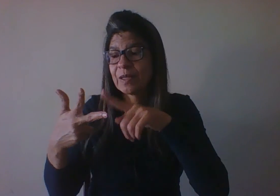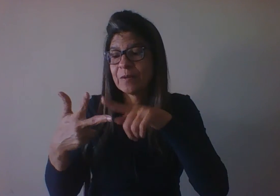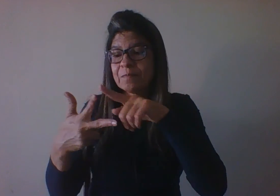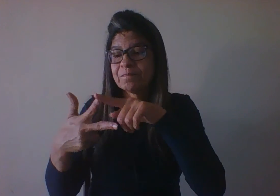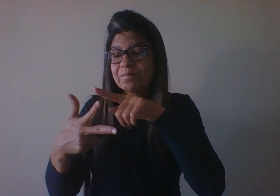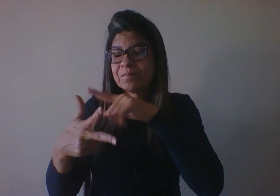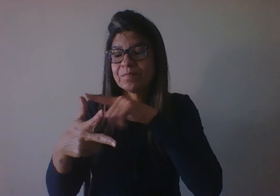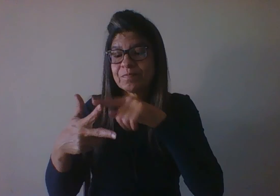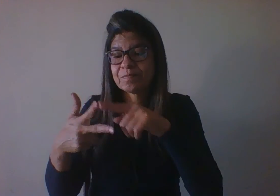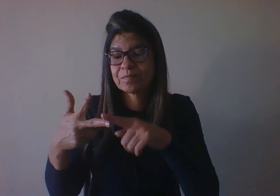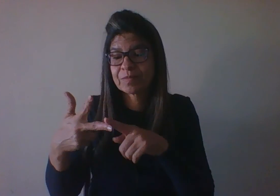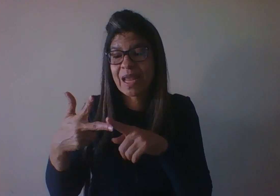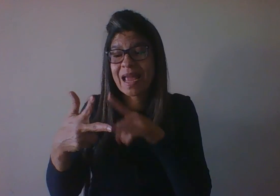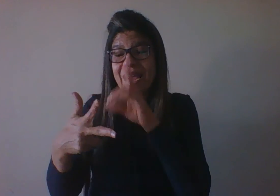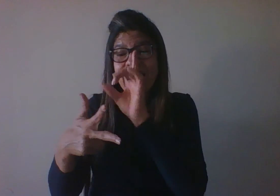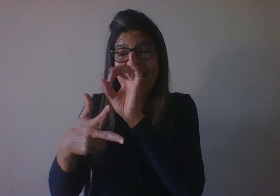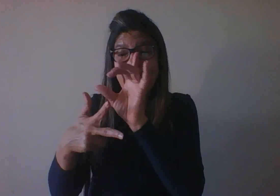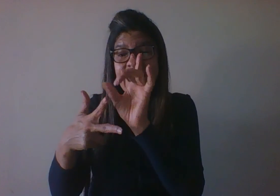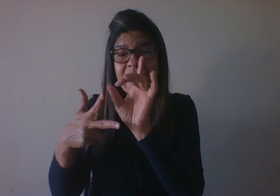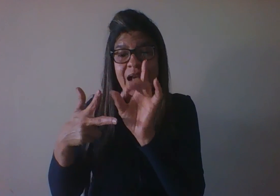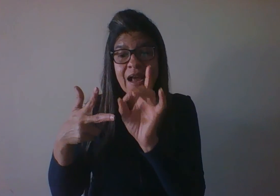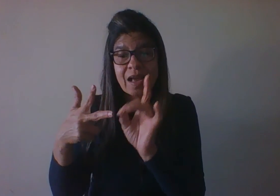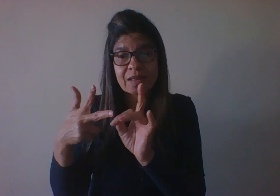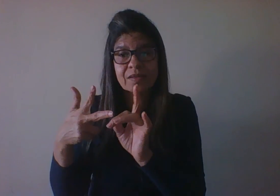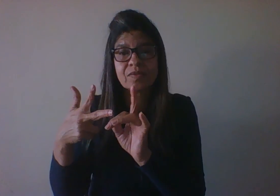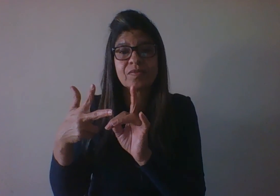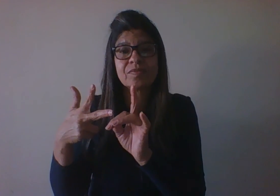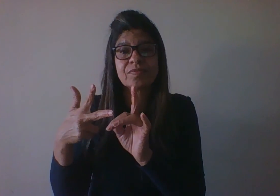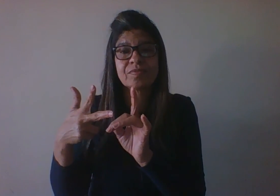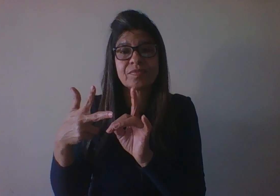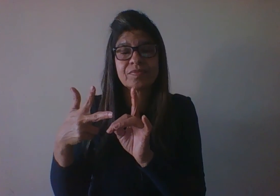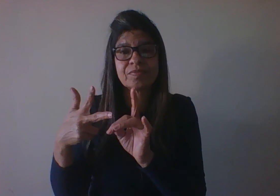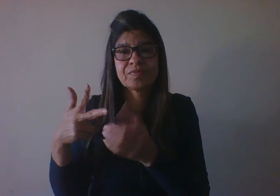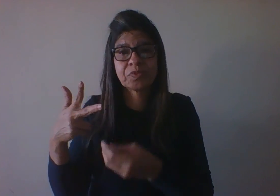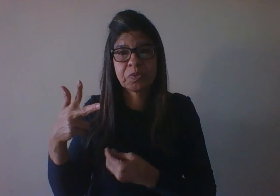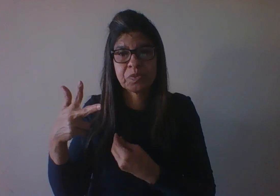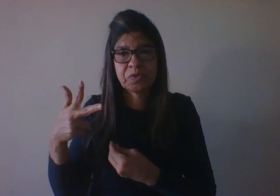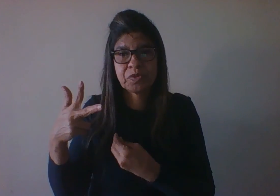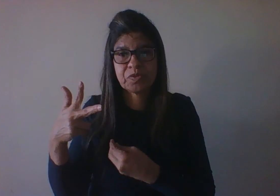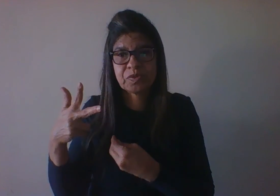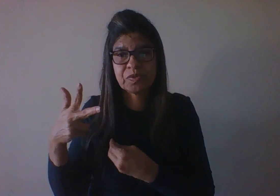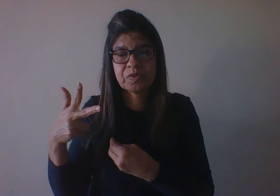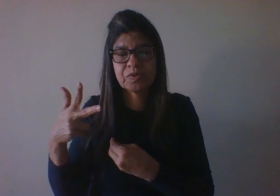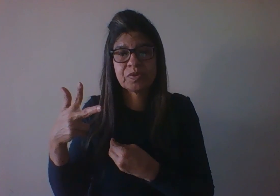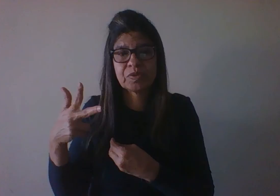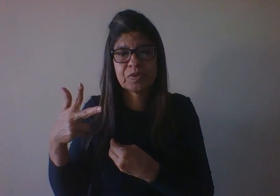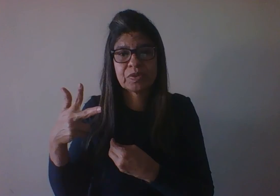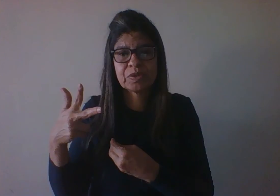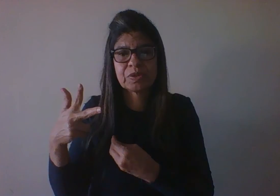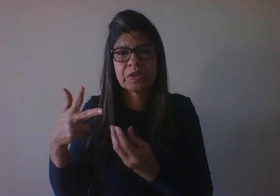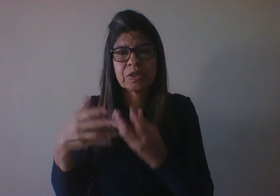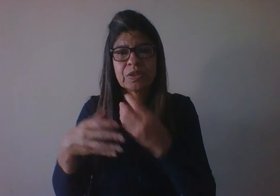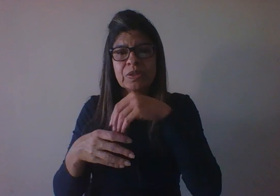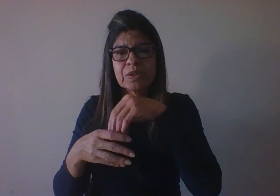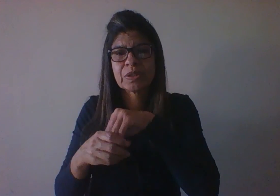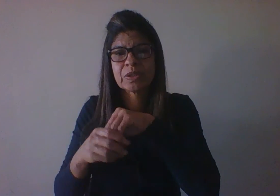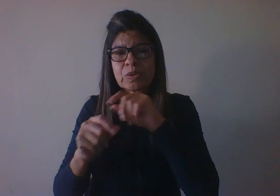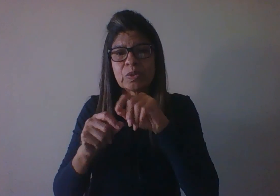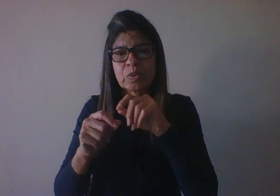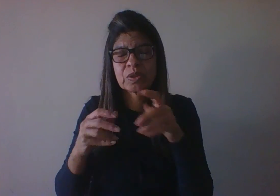cada um dos seus ciclos, os estágios do ciclo vital, ele formula em função de um conflito. Então, para cada